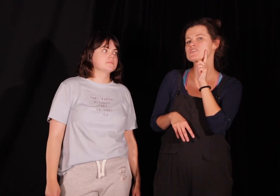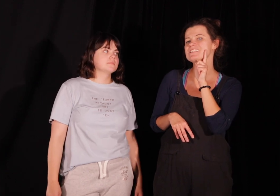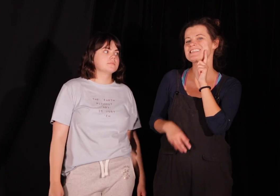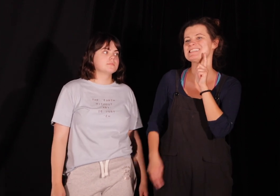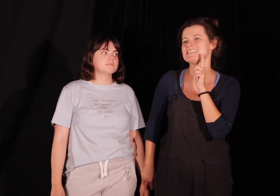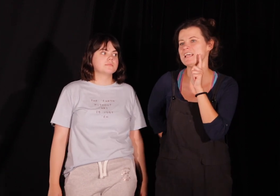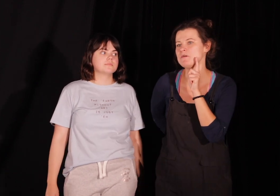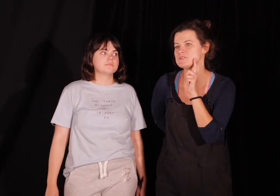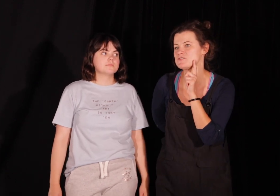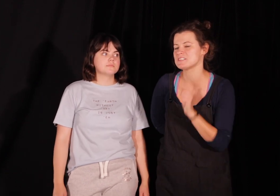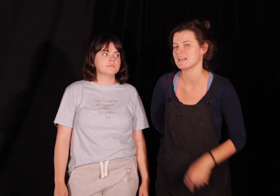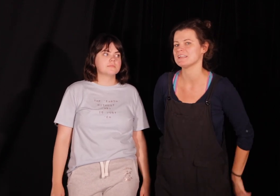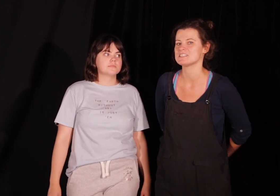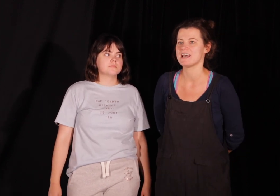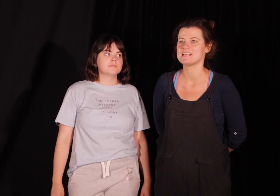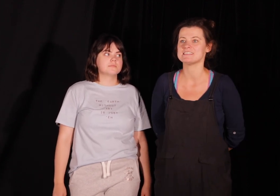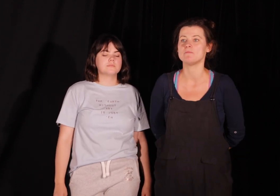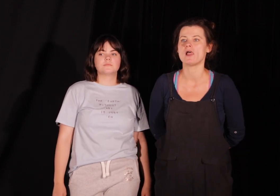ślizki językiem przez wszystkie nasze zęby.